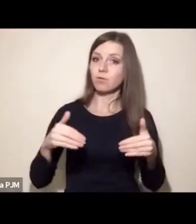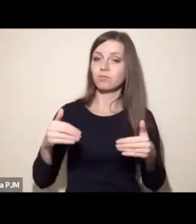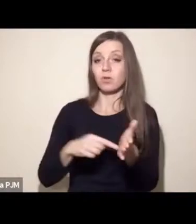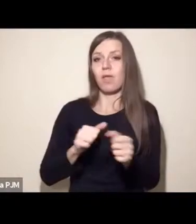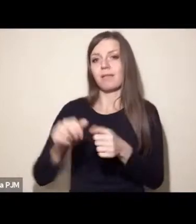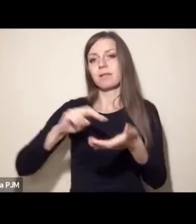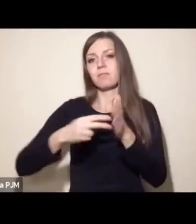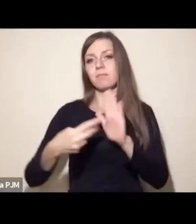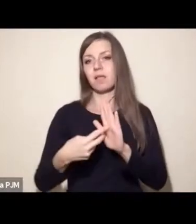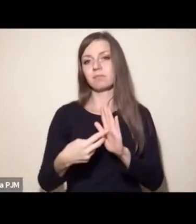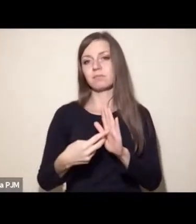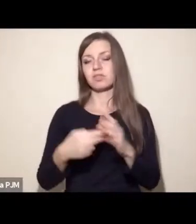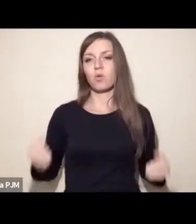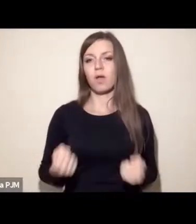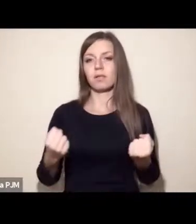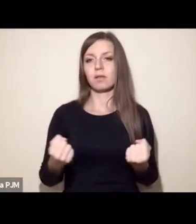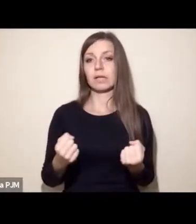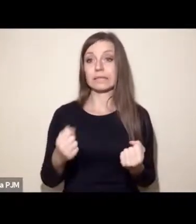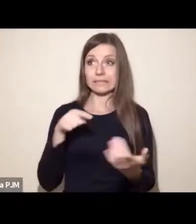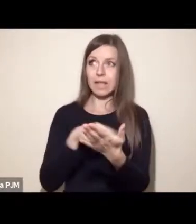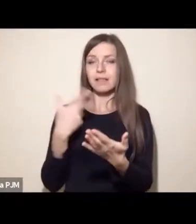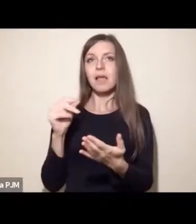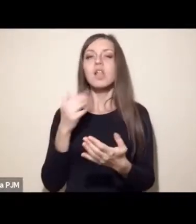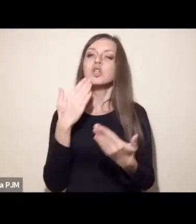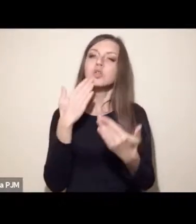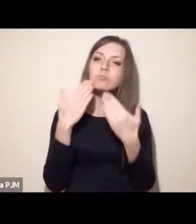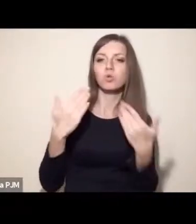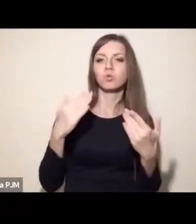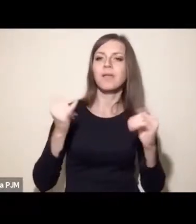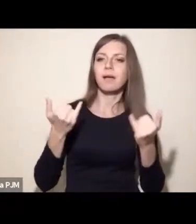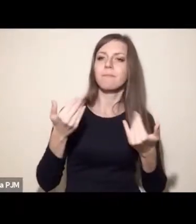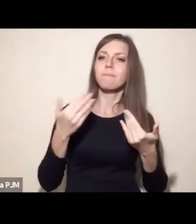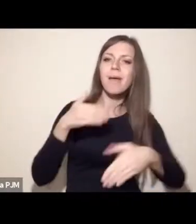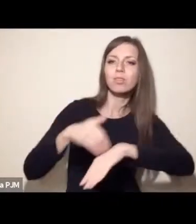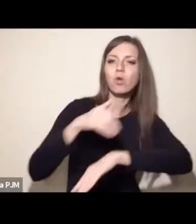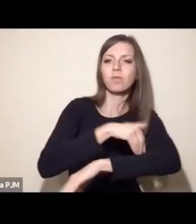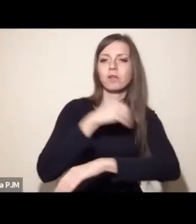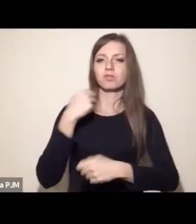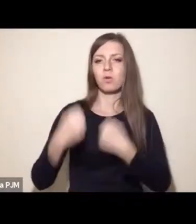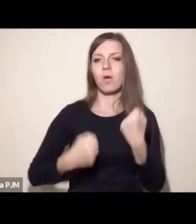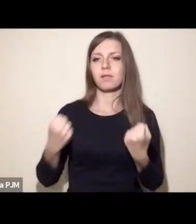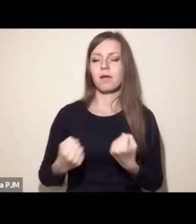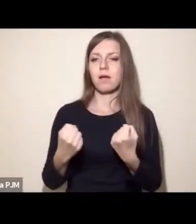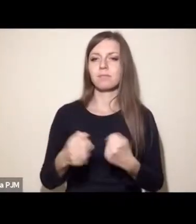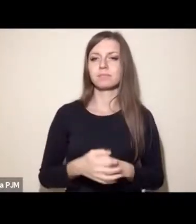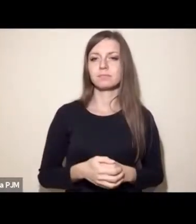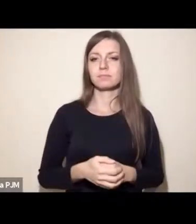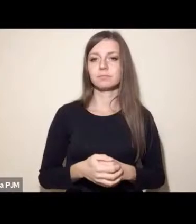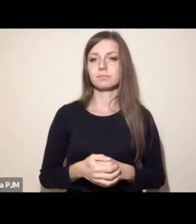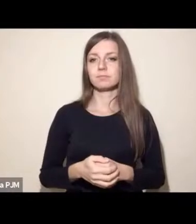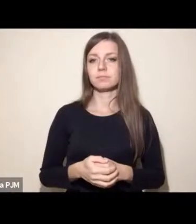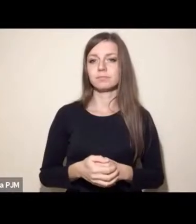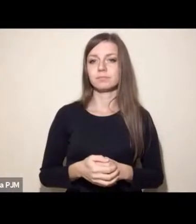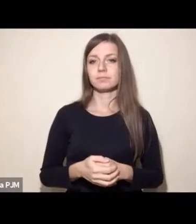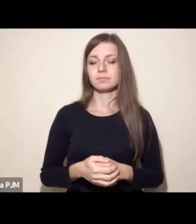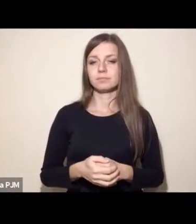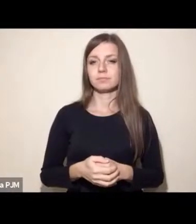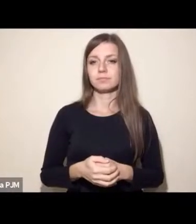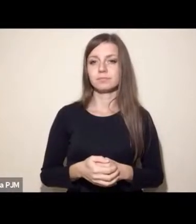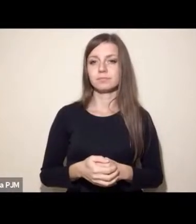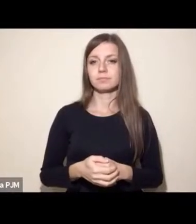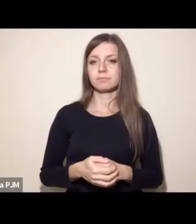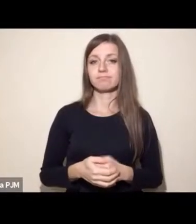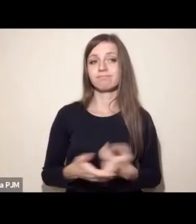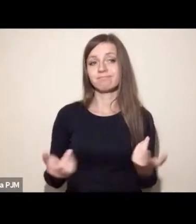strategia działania. Nie cel sam w sobie, tylko strategia działania. Wierzę w to, że mając tak wielkiego przeciwnika, jakim jest